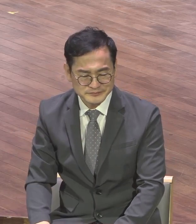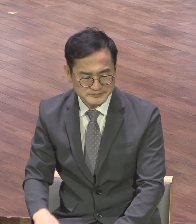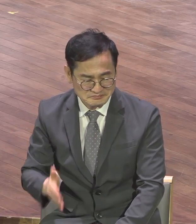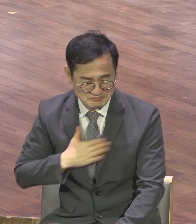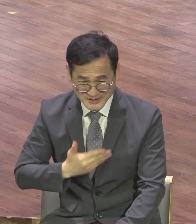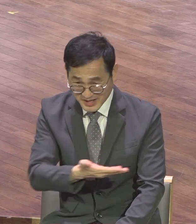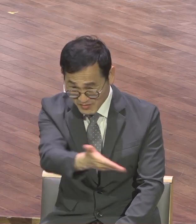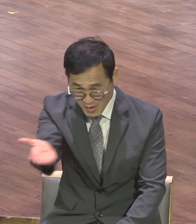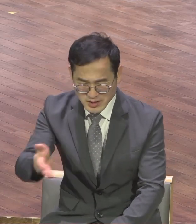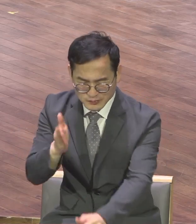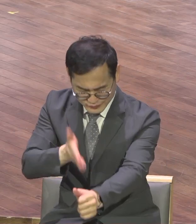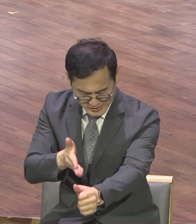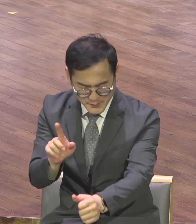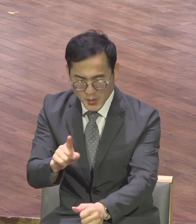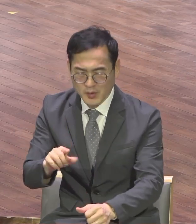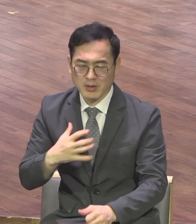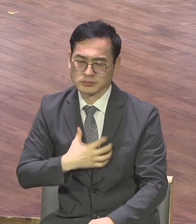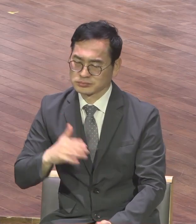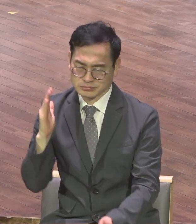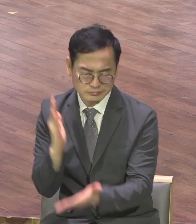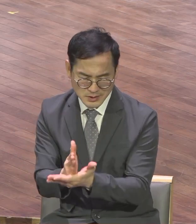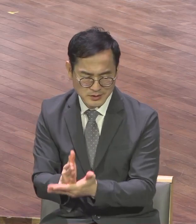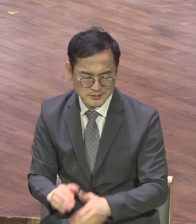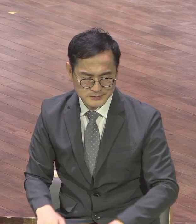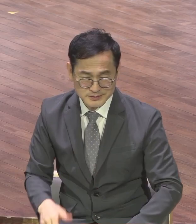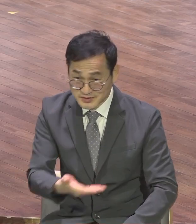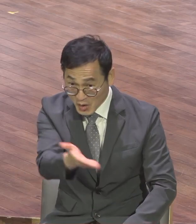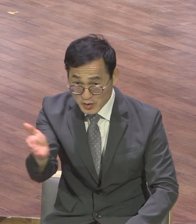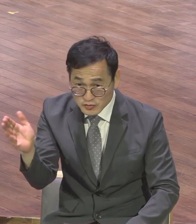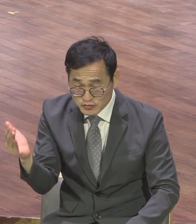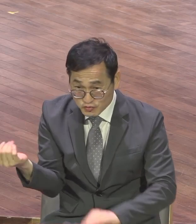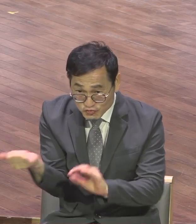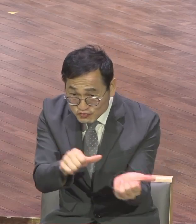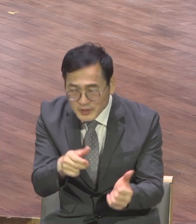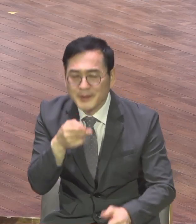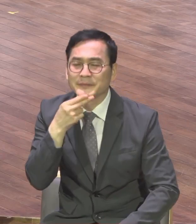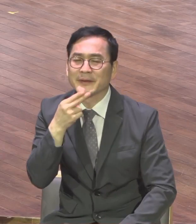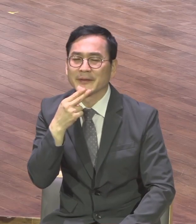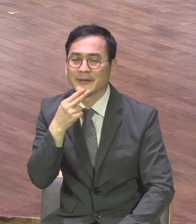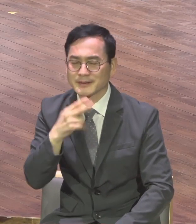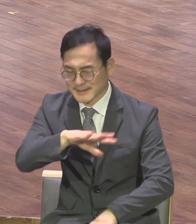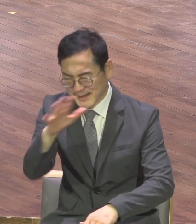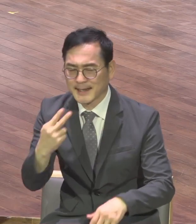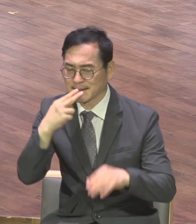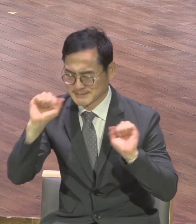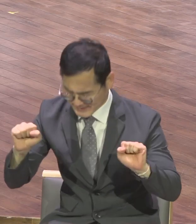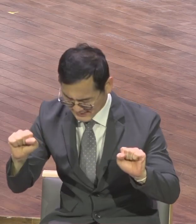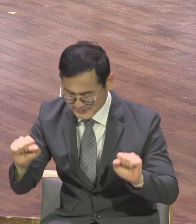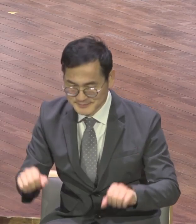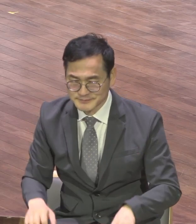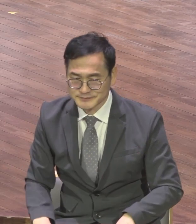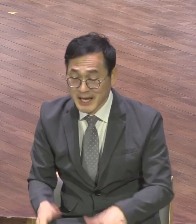권하노니 이제는 안심하라 너희 중 아무도 생명에는 아무런 손상이 없겠고 오직 백뿐이리라